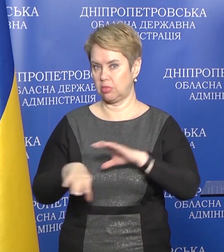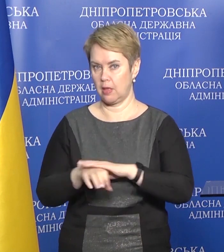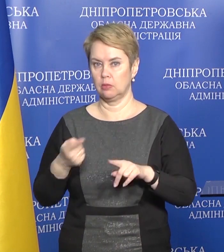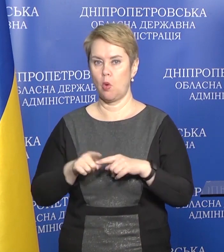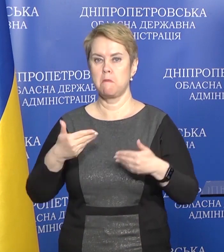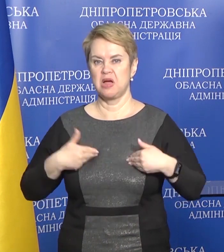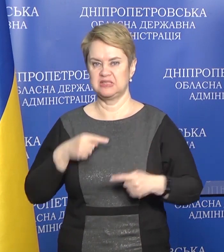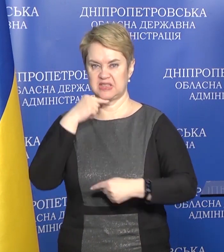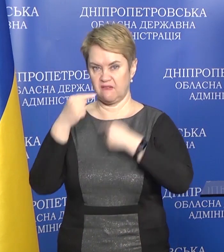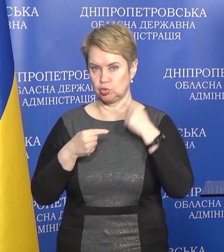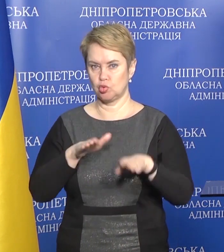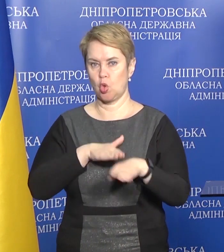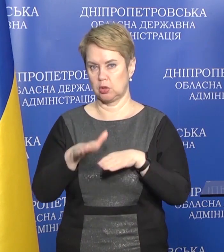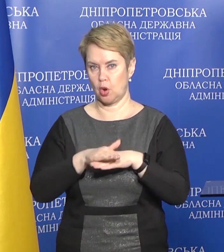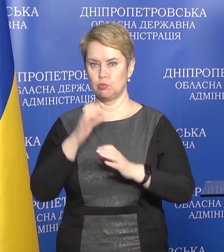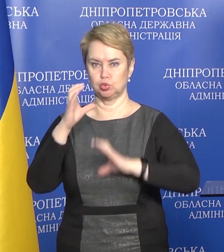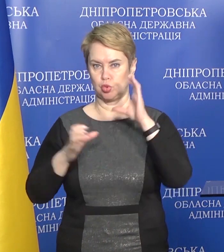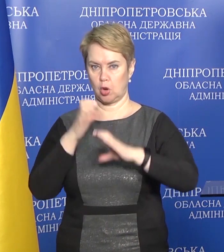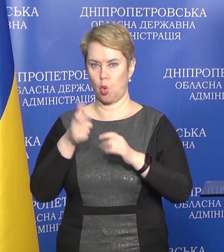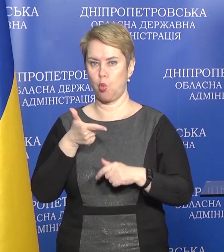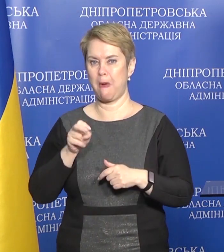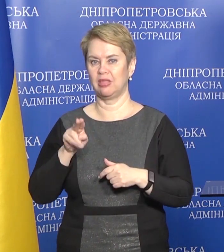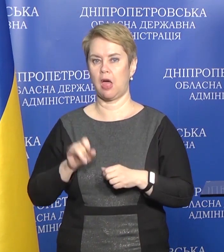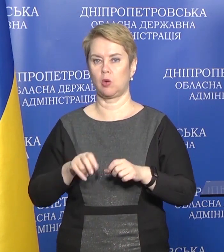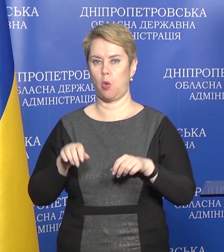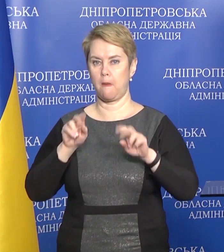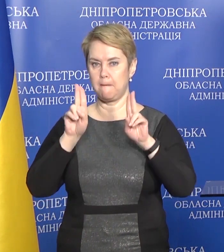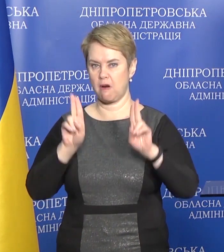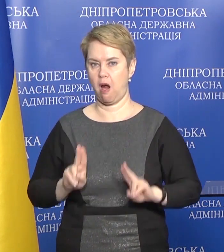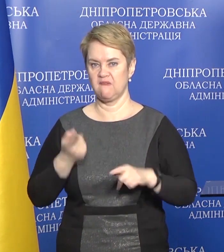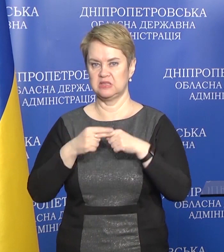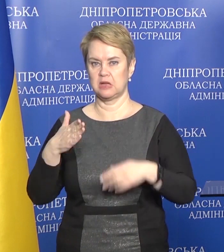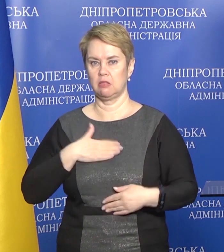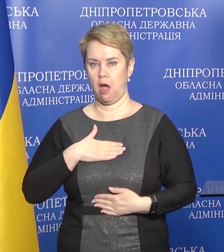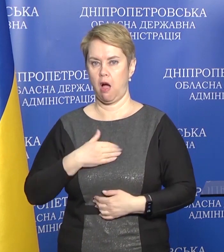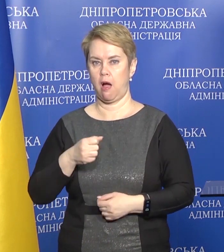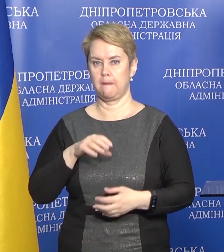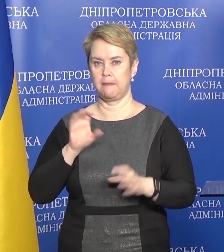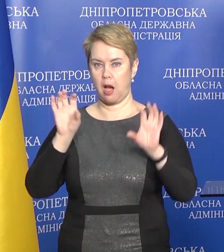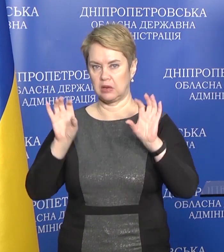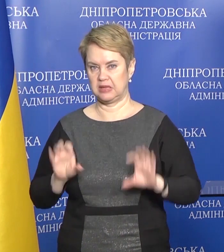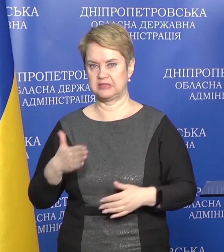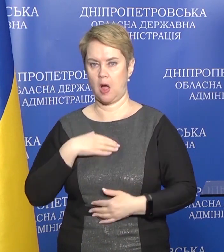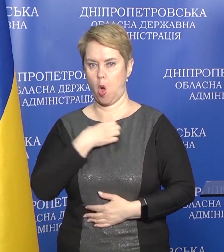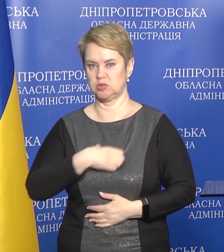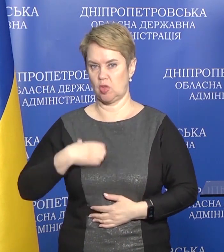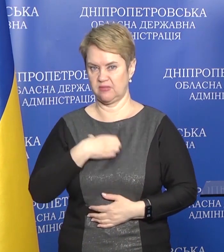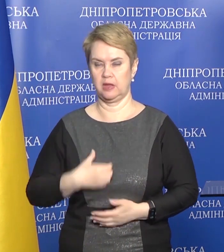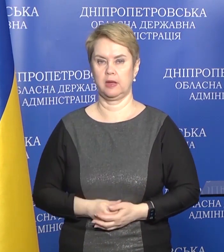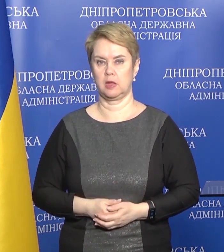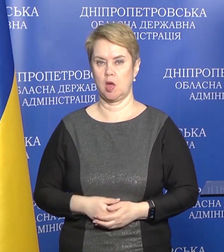тому що ми завжди дотримуємося міжнародного гуманітарного права. Це наша прерогатива і це одна з основних